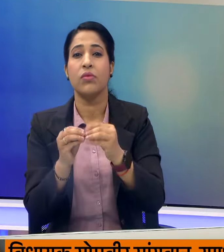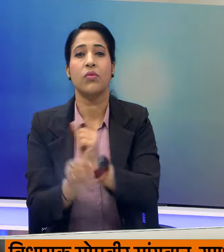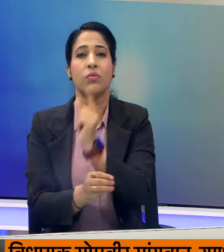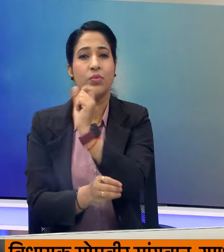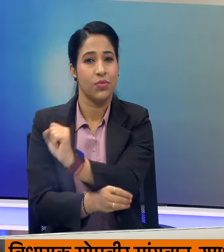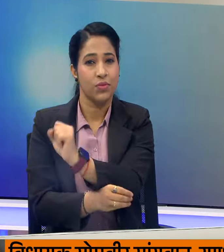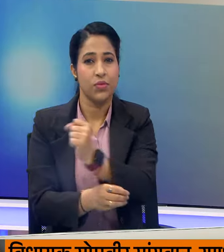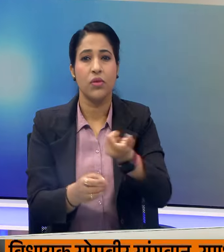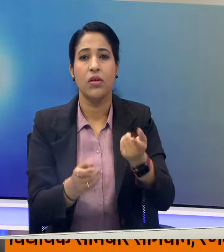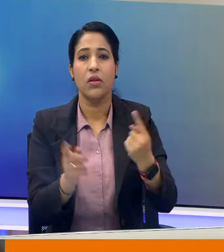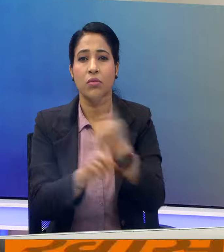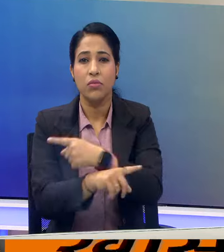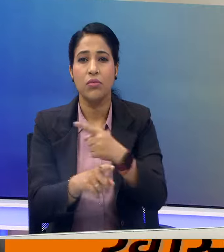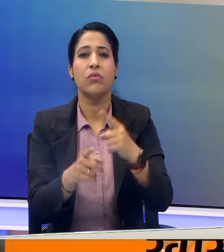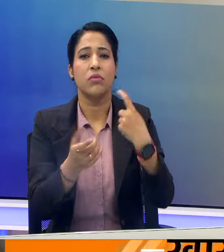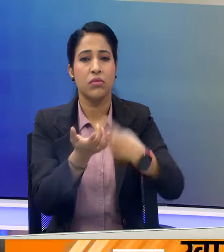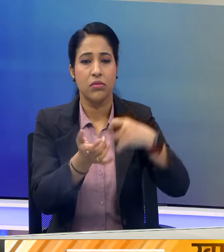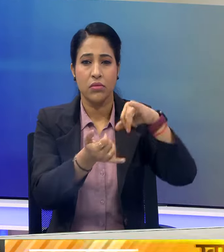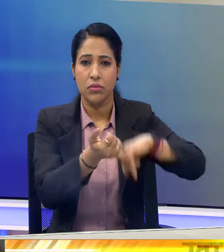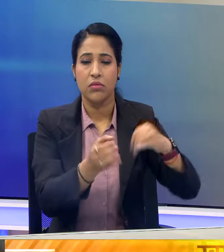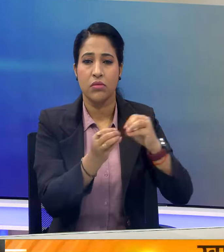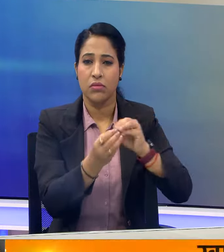निर्दलिय रमिंद्र सिंग भाटी से है